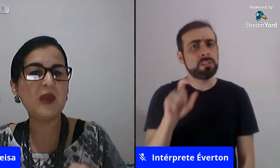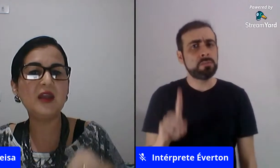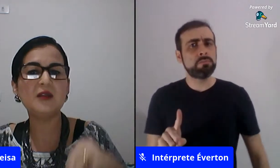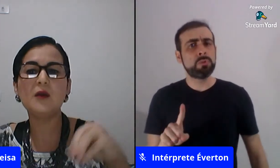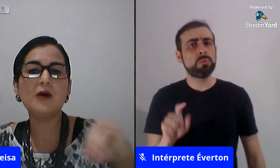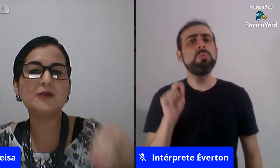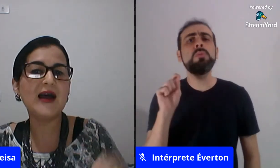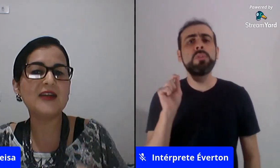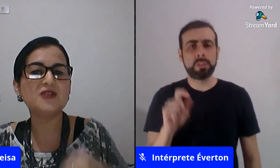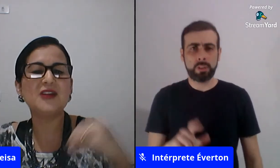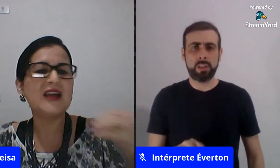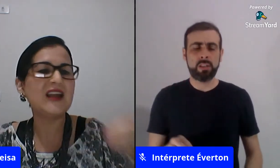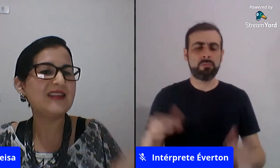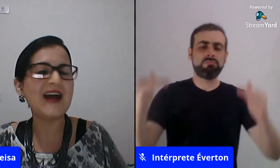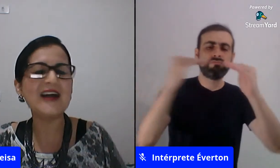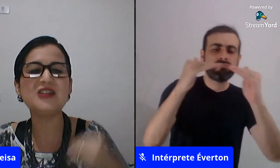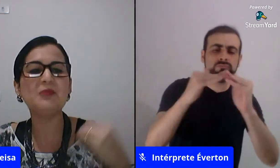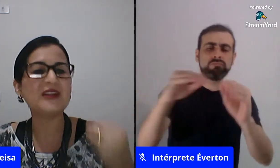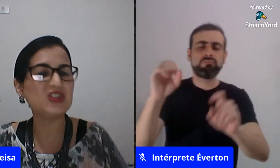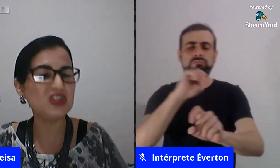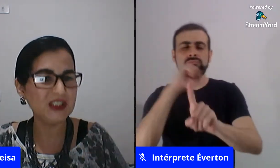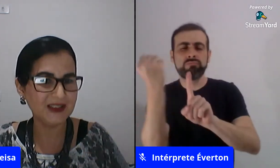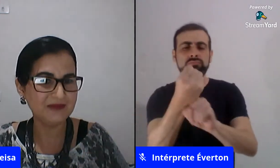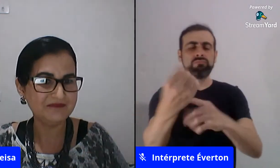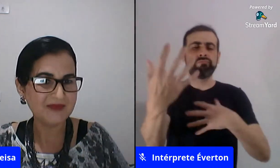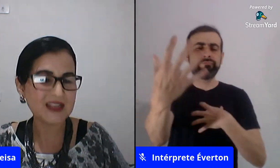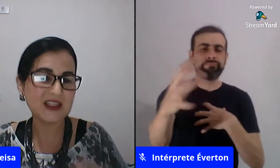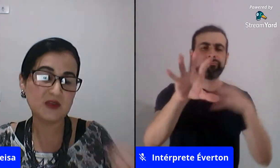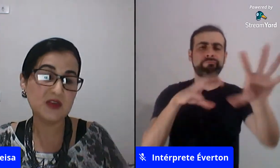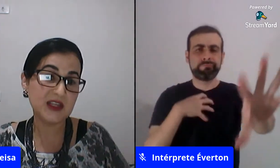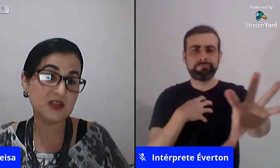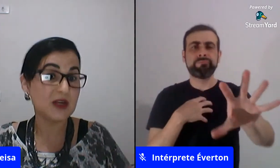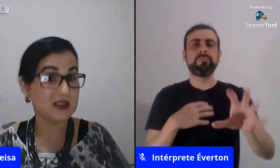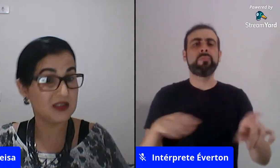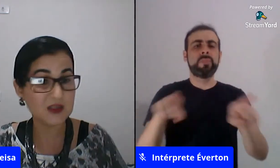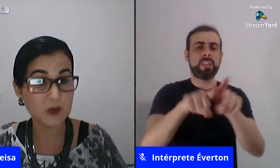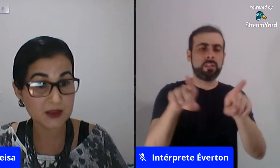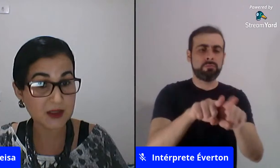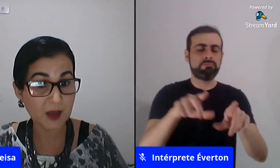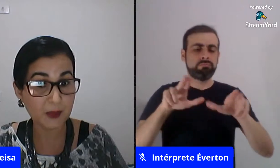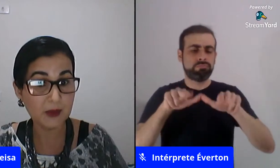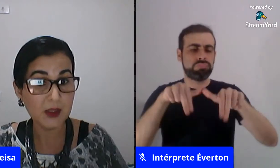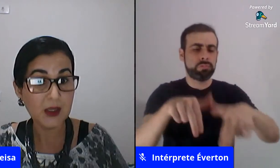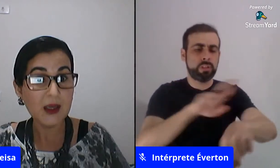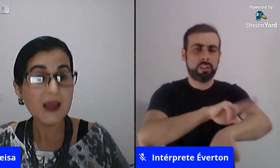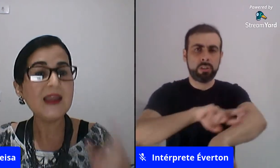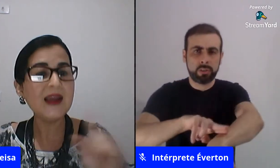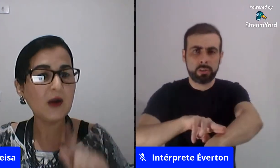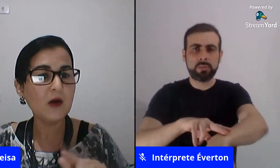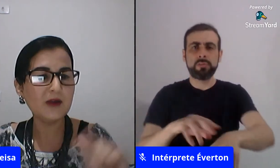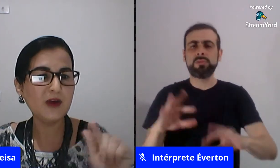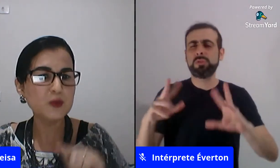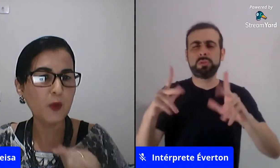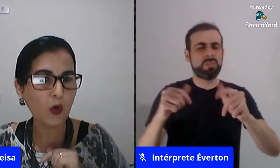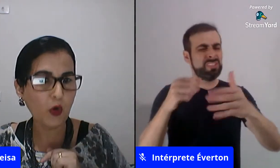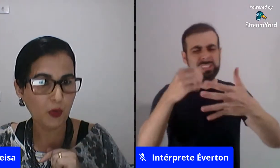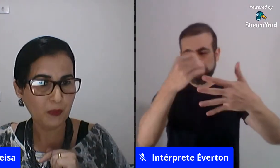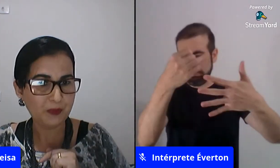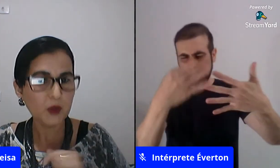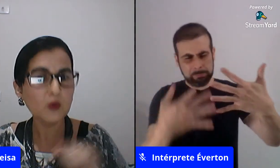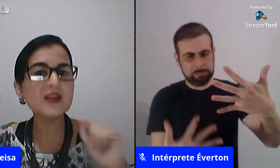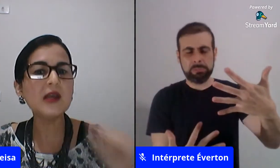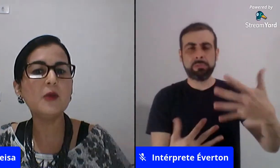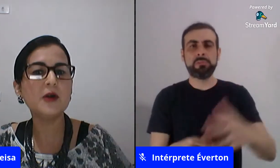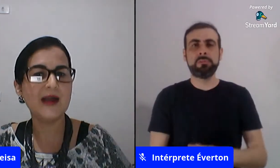respeito igualdade solidariedade empatia as questões étnico-raciais por exemplo e agora vamos para o